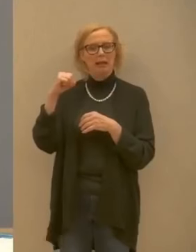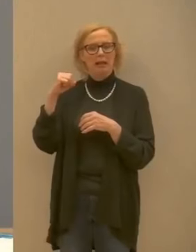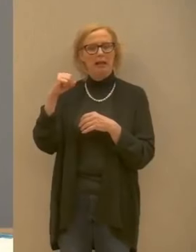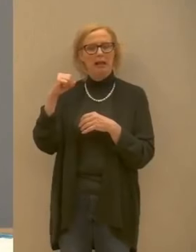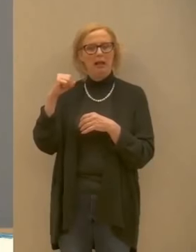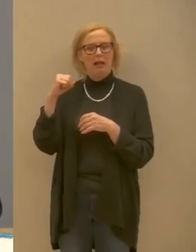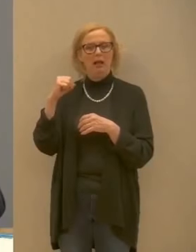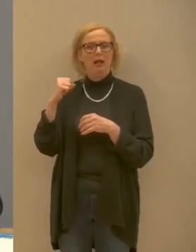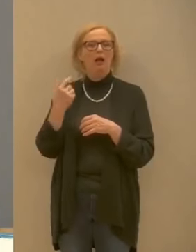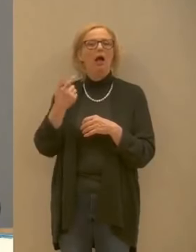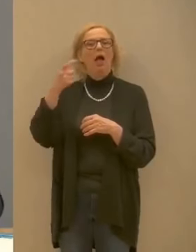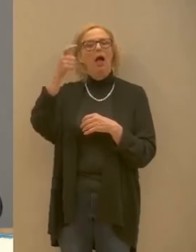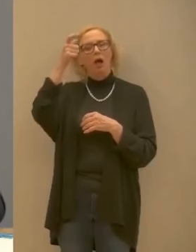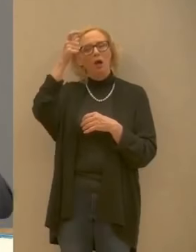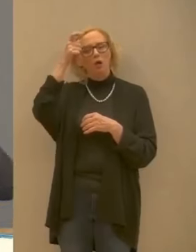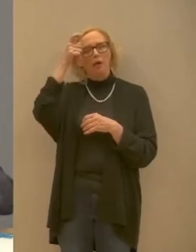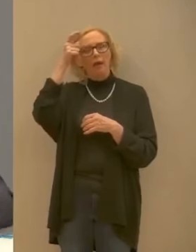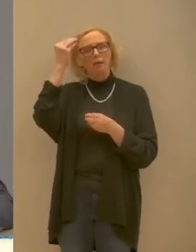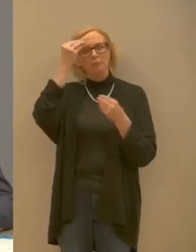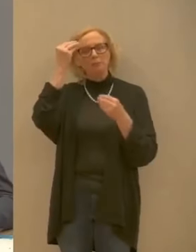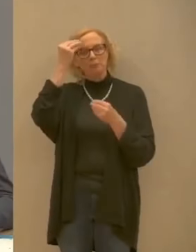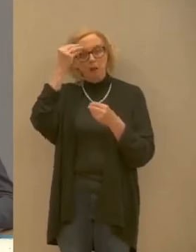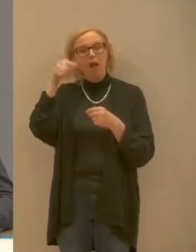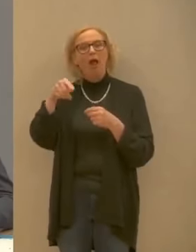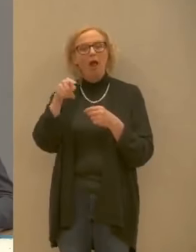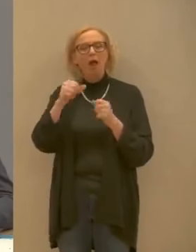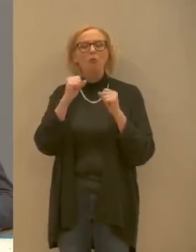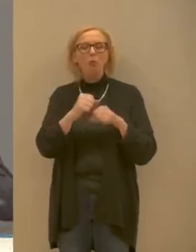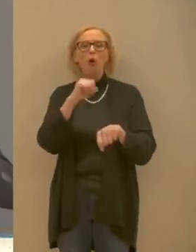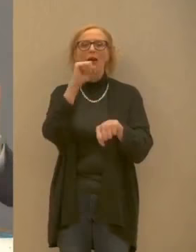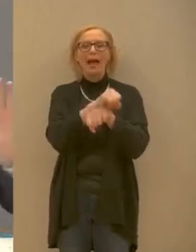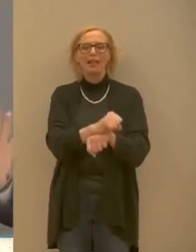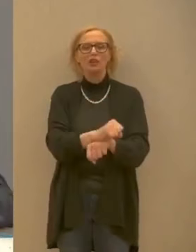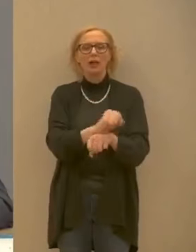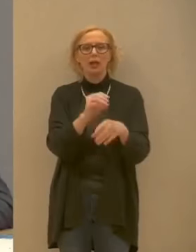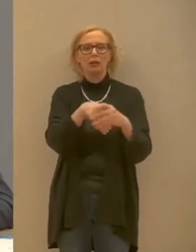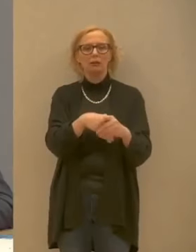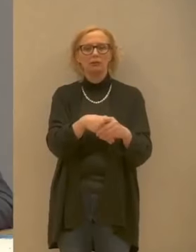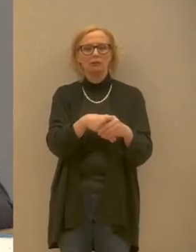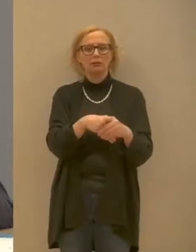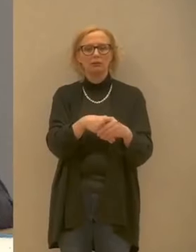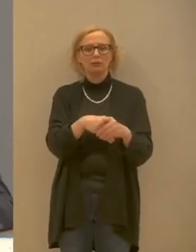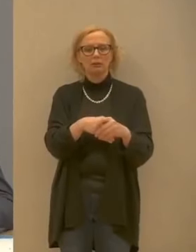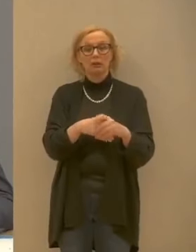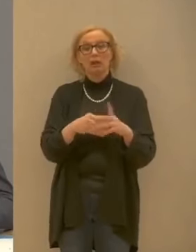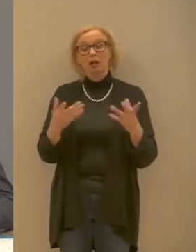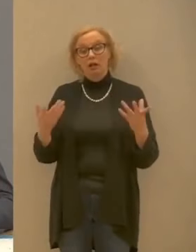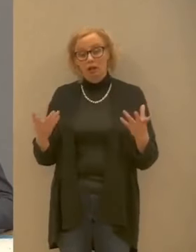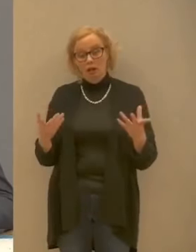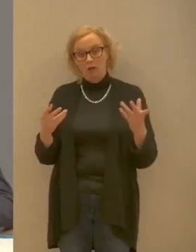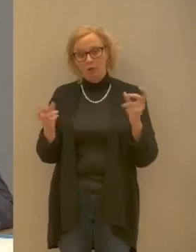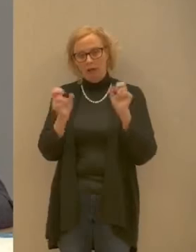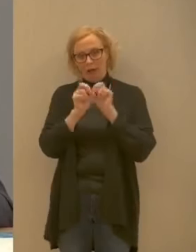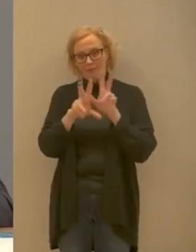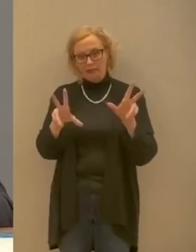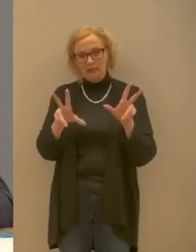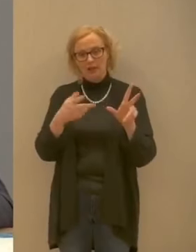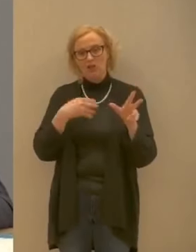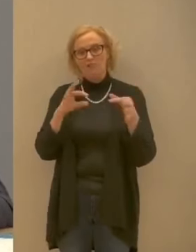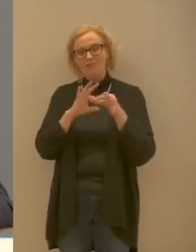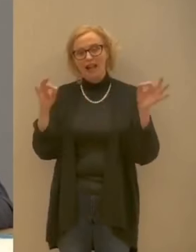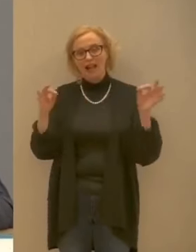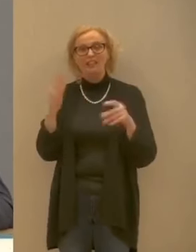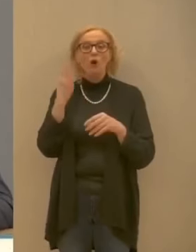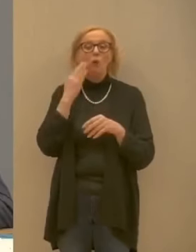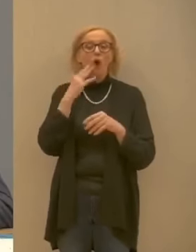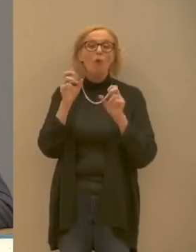governo sta pensando di prevedere il carcere per chi è in quarantena quindi noi uomo visato mezzo salvato si dice'è in trentino cioè